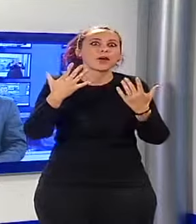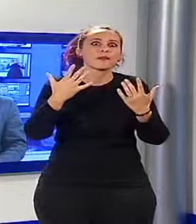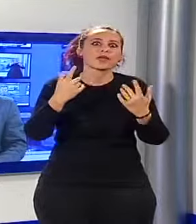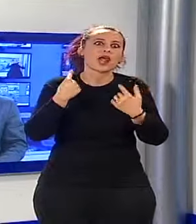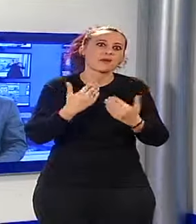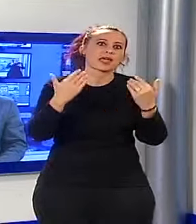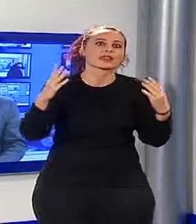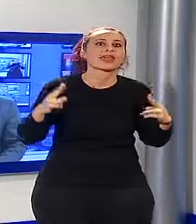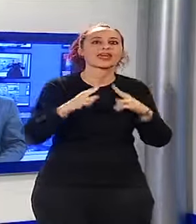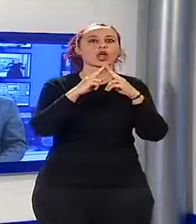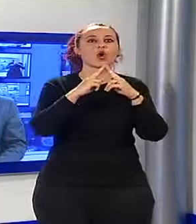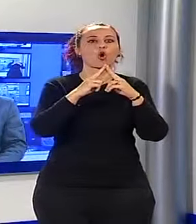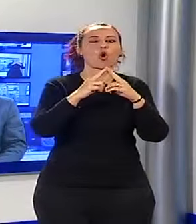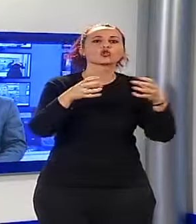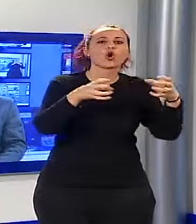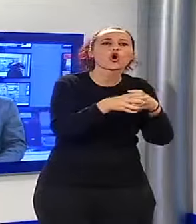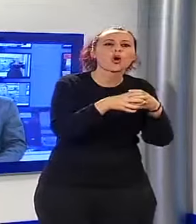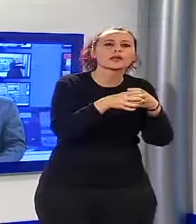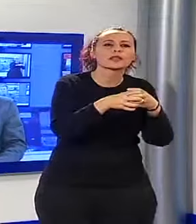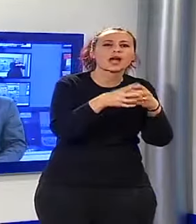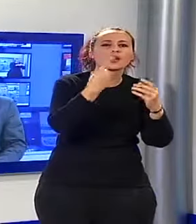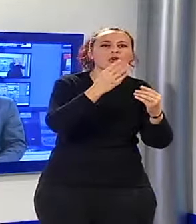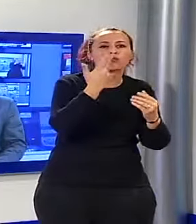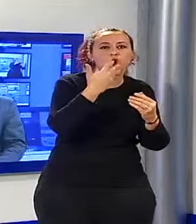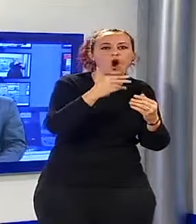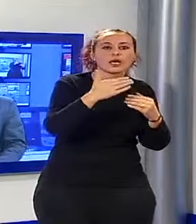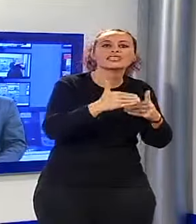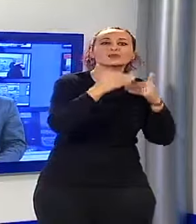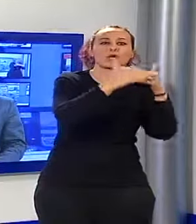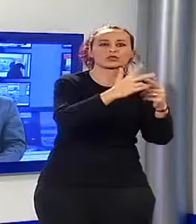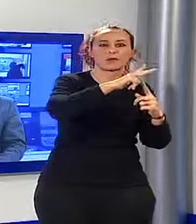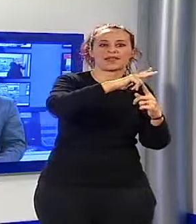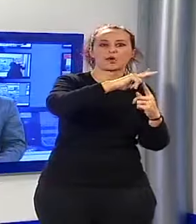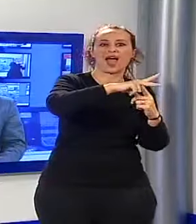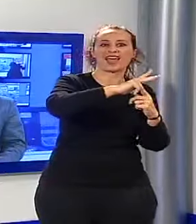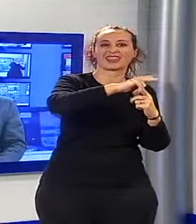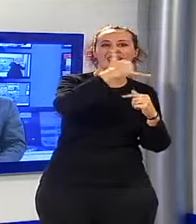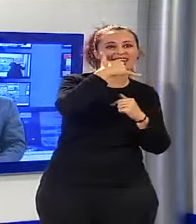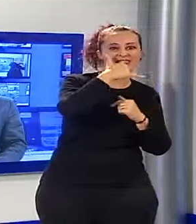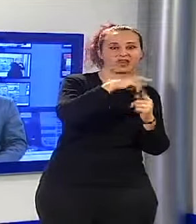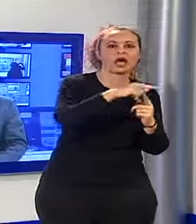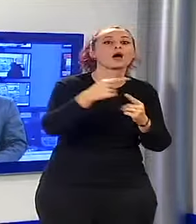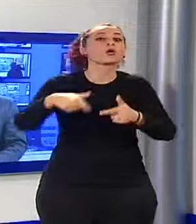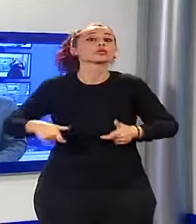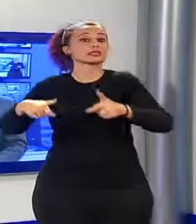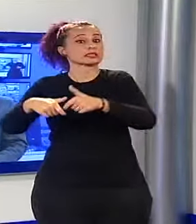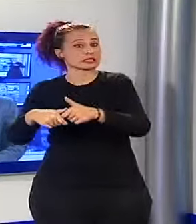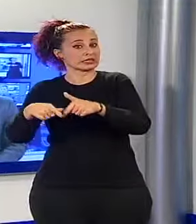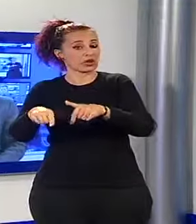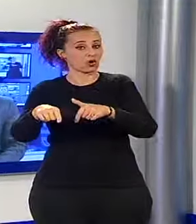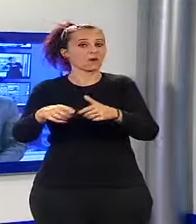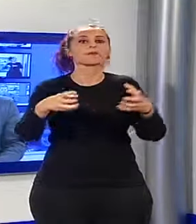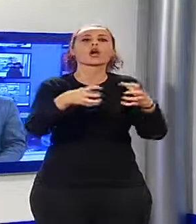spostamento dell'antenna della telefonia di Marlia e il sindaco di Capannori, Giorgio Del Ghingaro. Il comitato ha